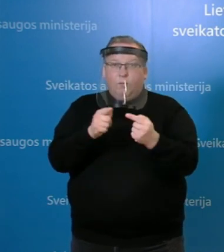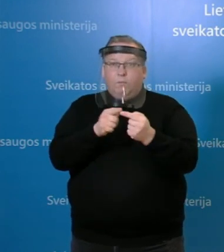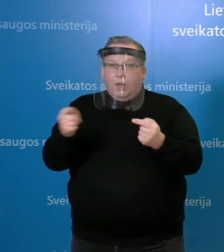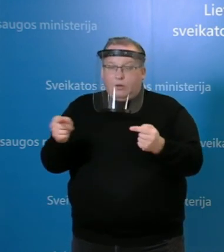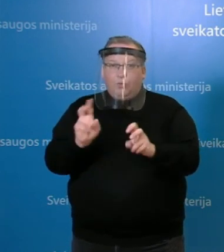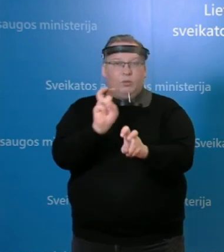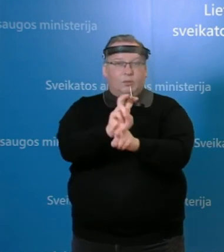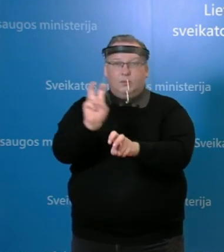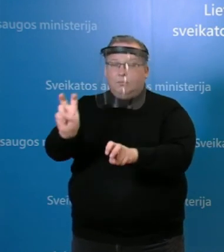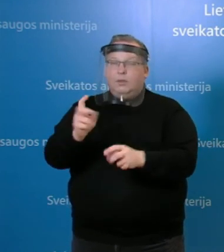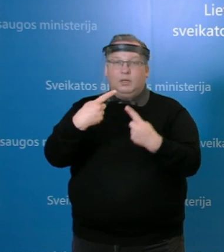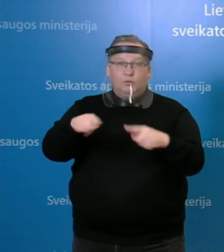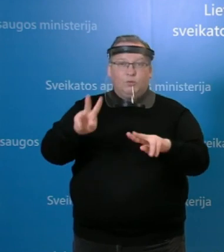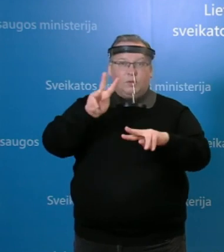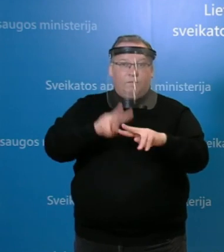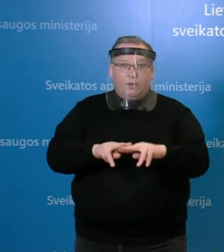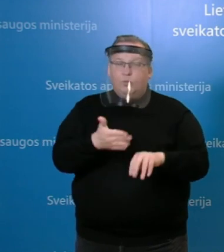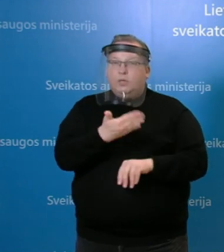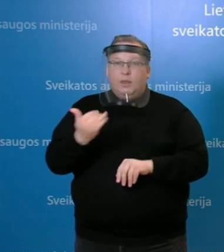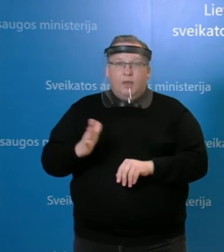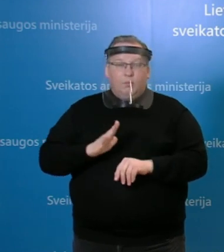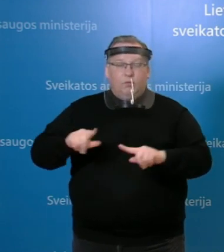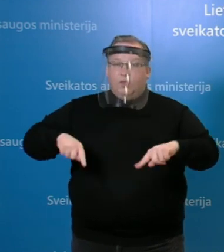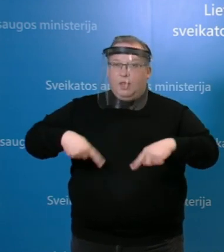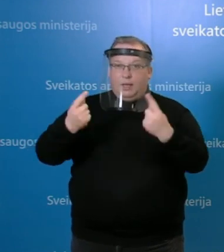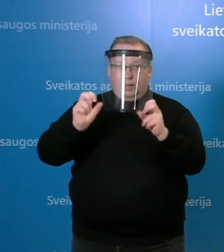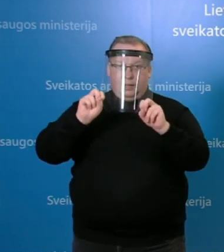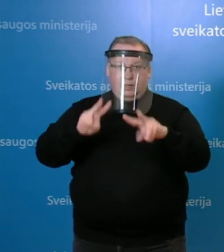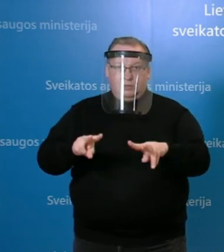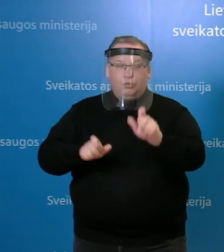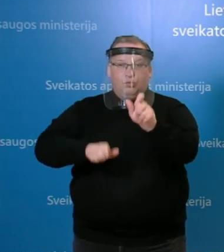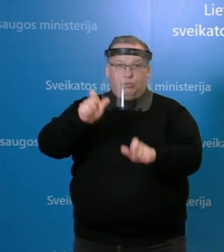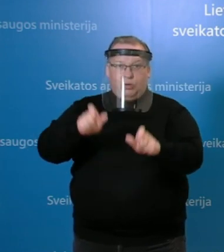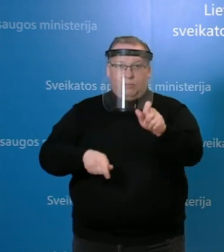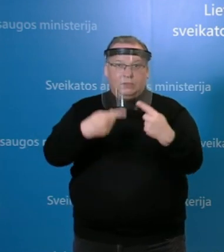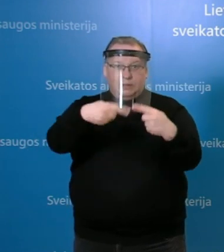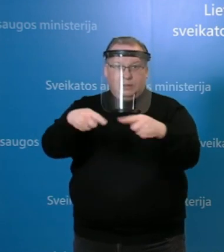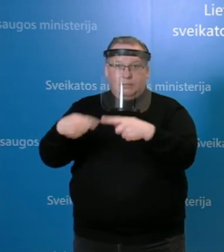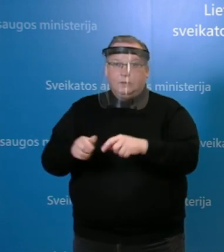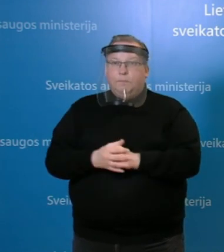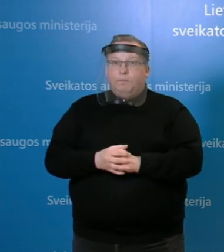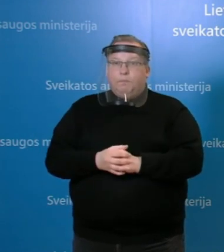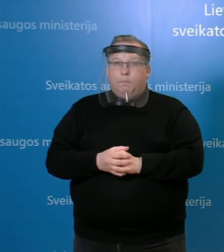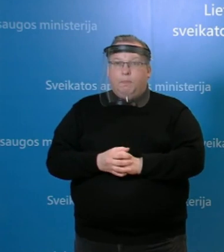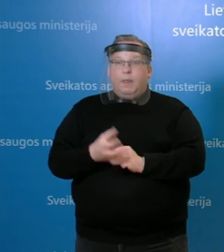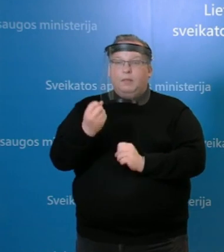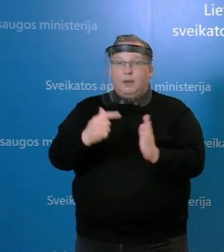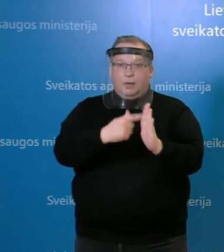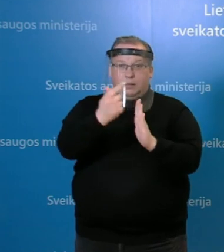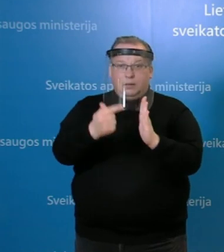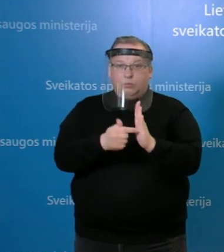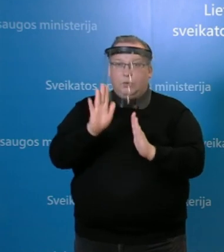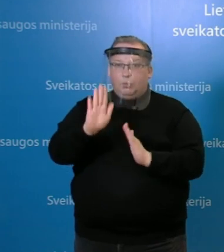nesilankė tose vietose ir nekelia rizikos visuomenį. Liepa dar būtų klausimų?